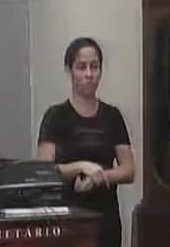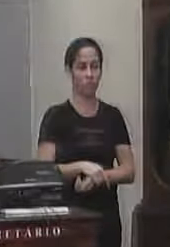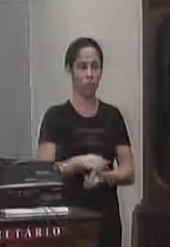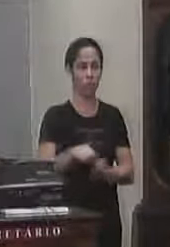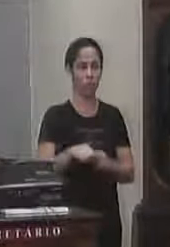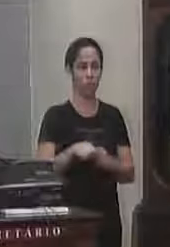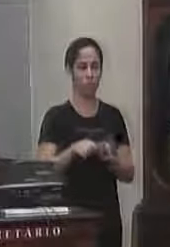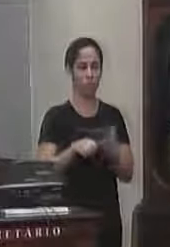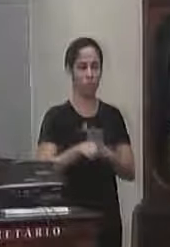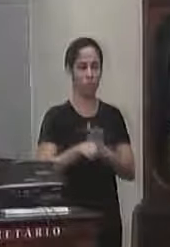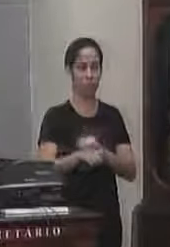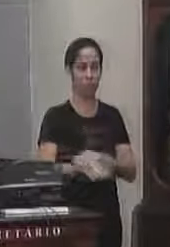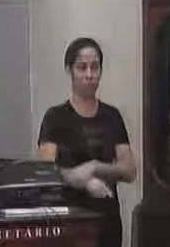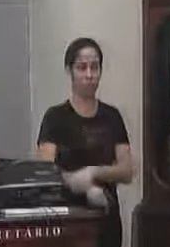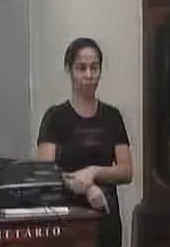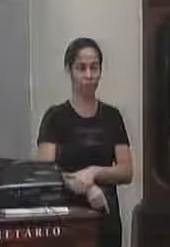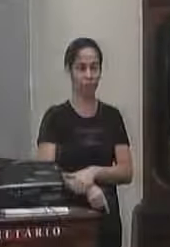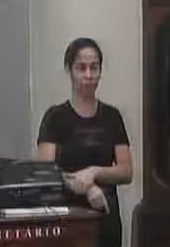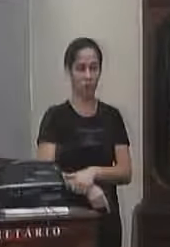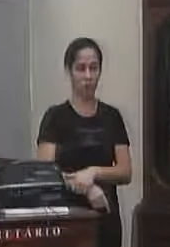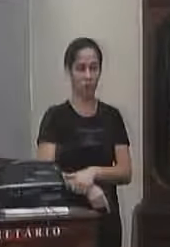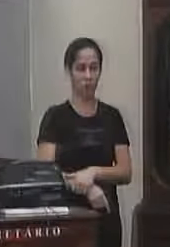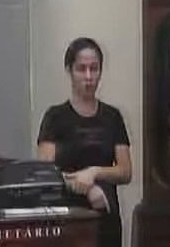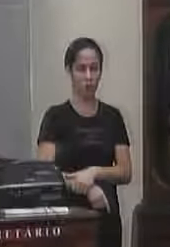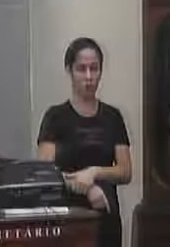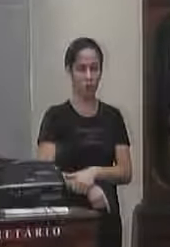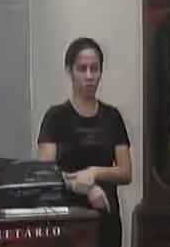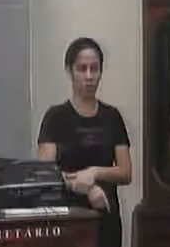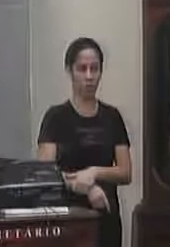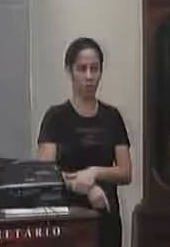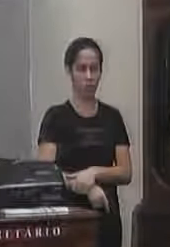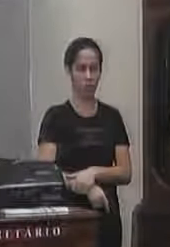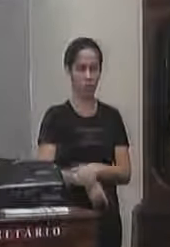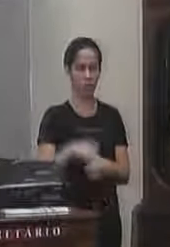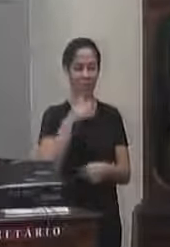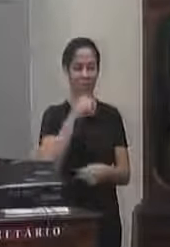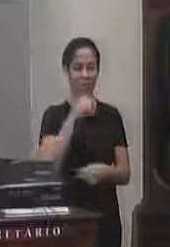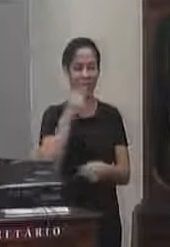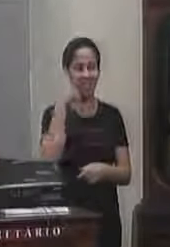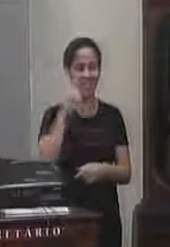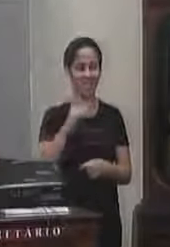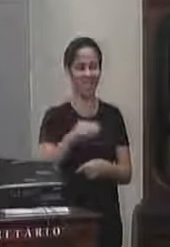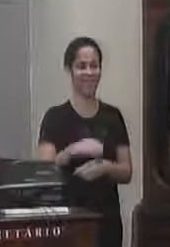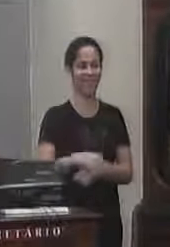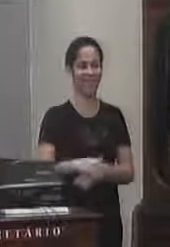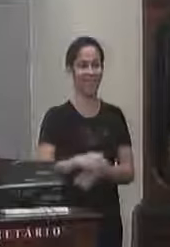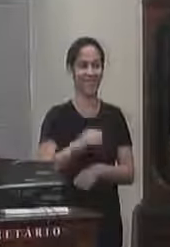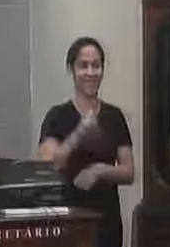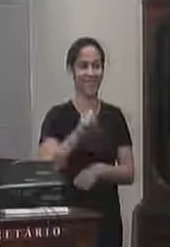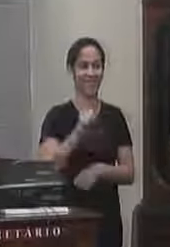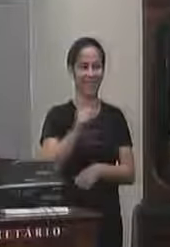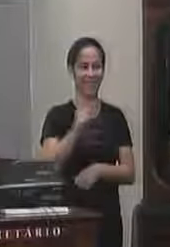perguntei a essa moça que eu não sei o nome aqui muito simpática supervisora